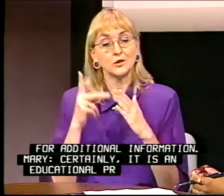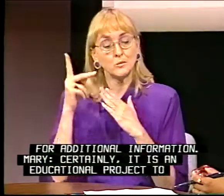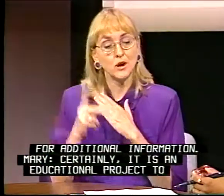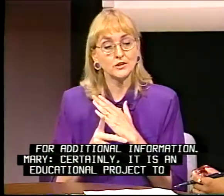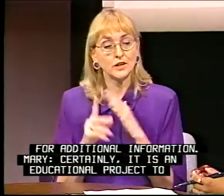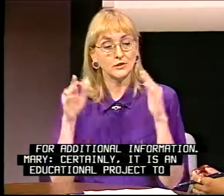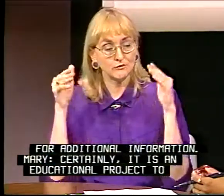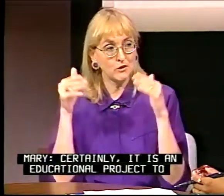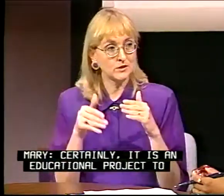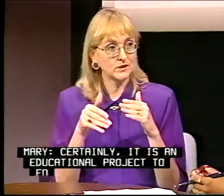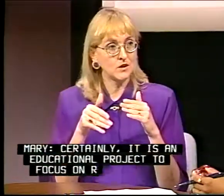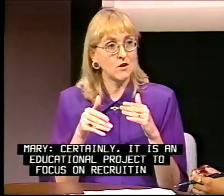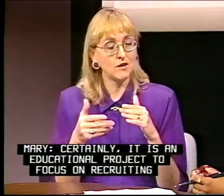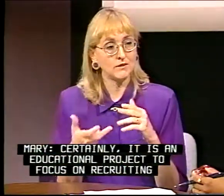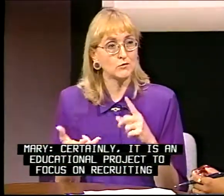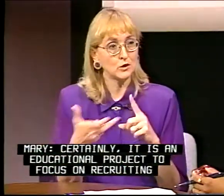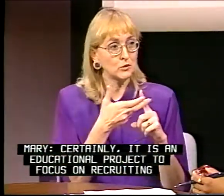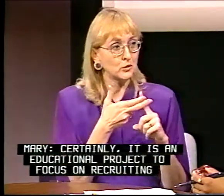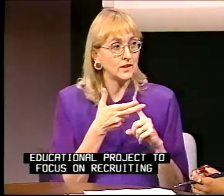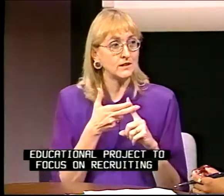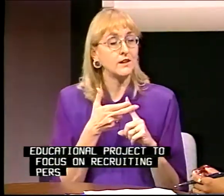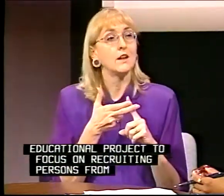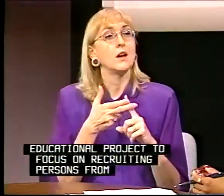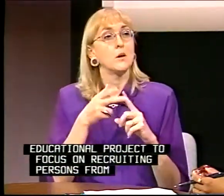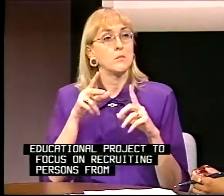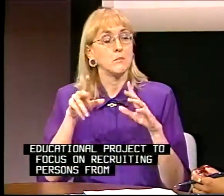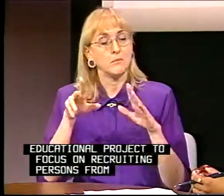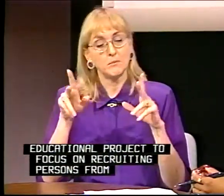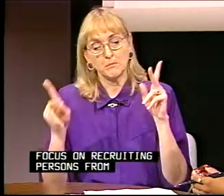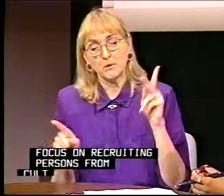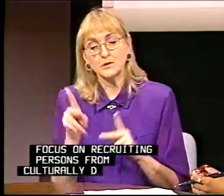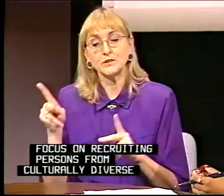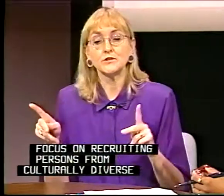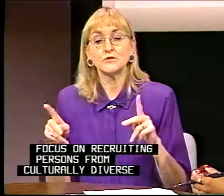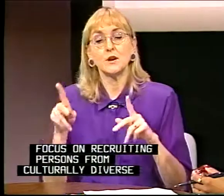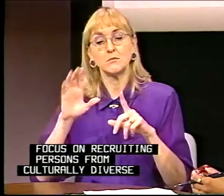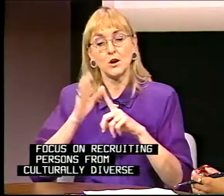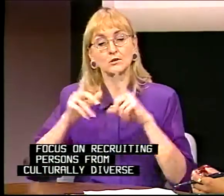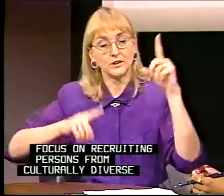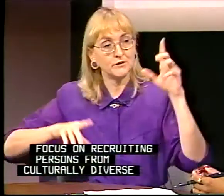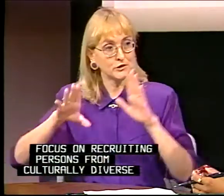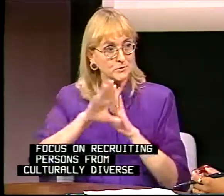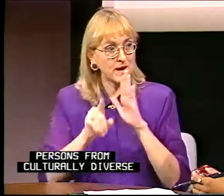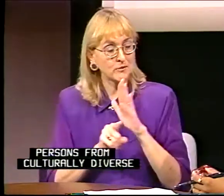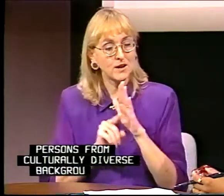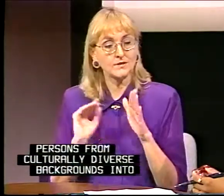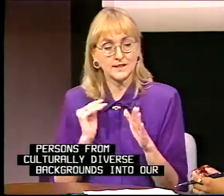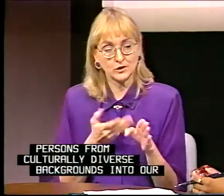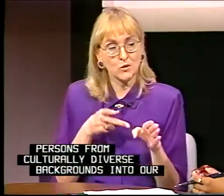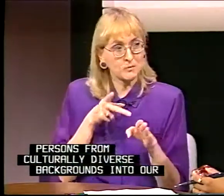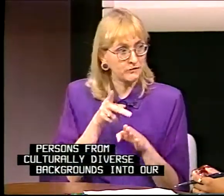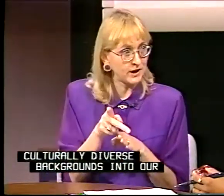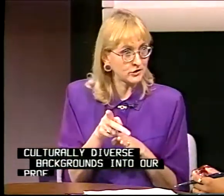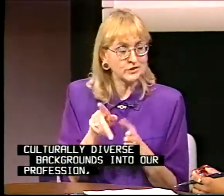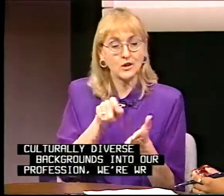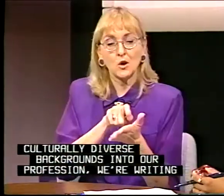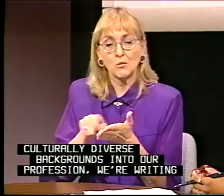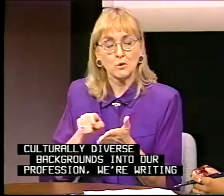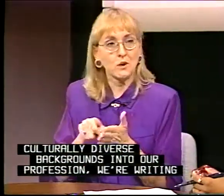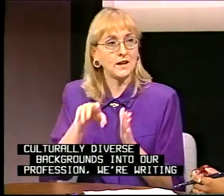project to focus on recruiting persons from culturally diverse backgrounds into our profession. We're writing